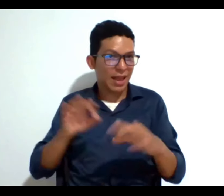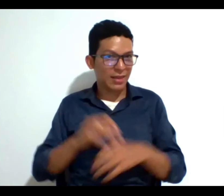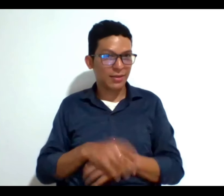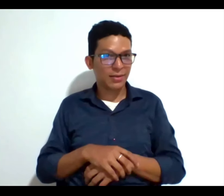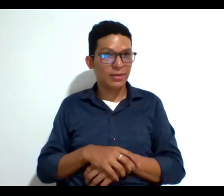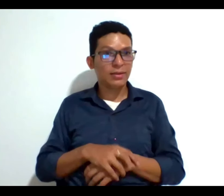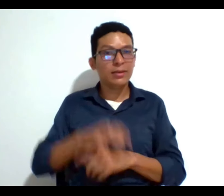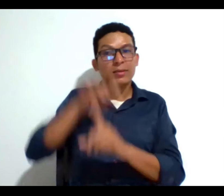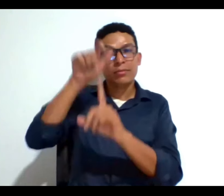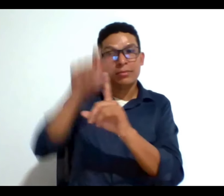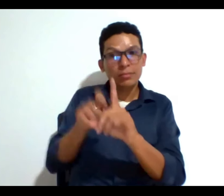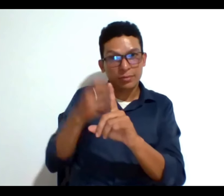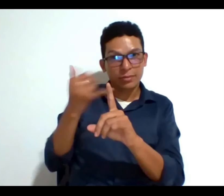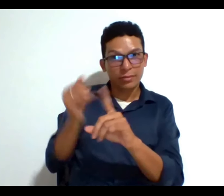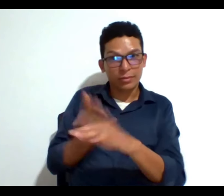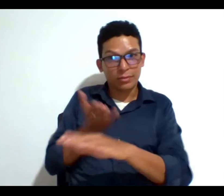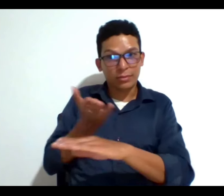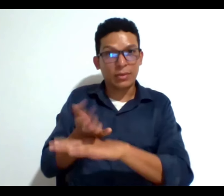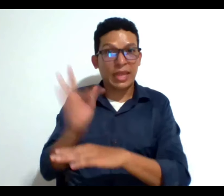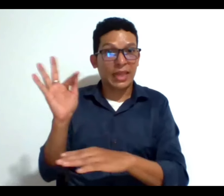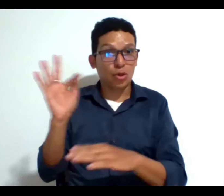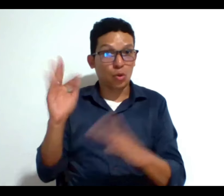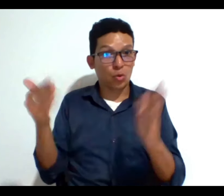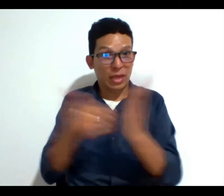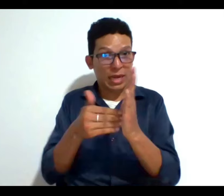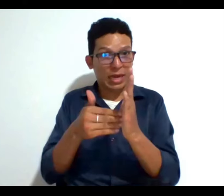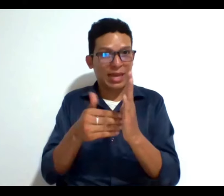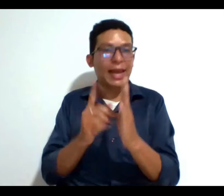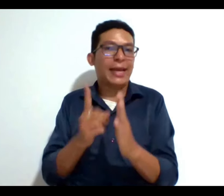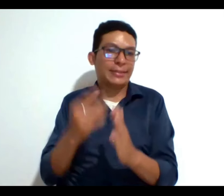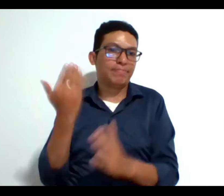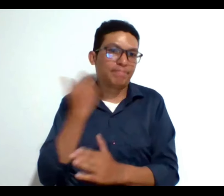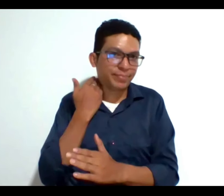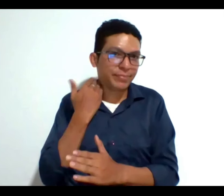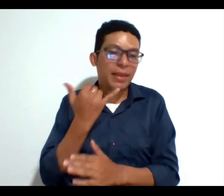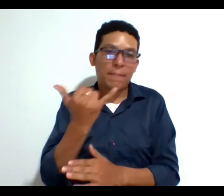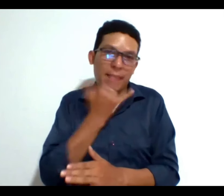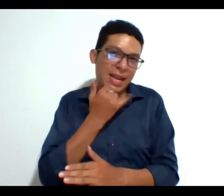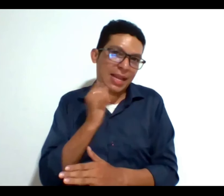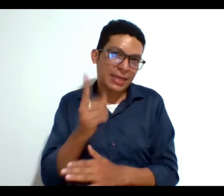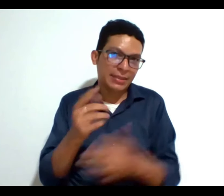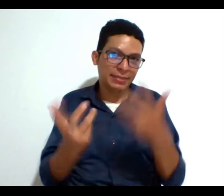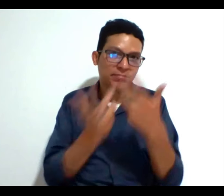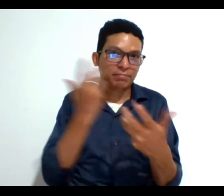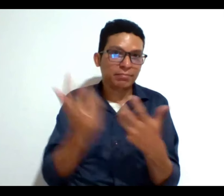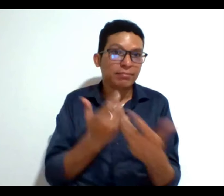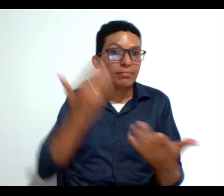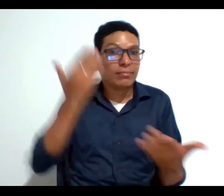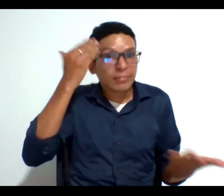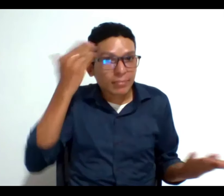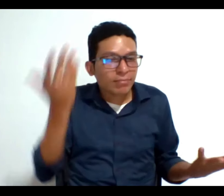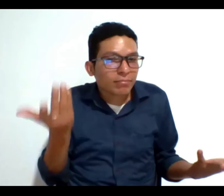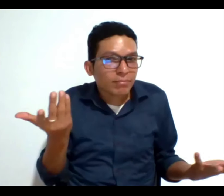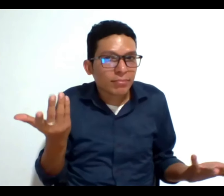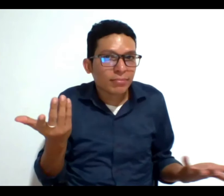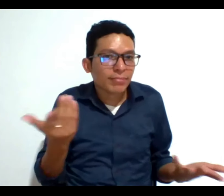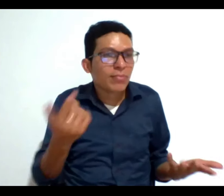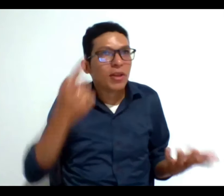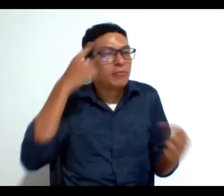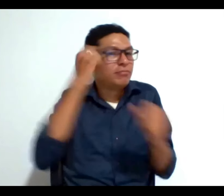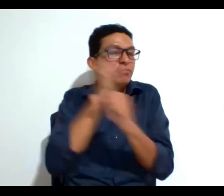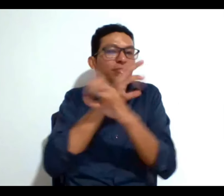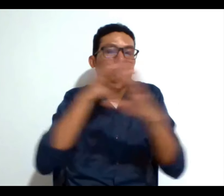llegar a presentar una tutela pues ya ahí algo falló en ese sistema porque pues no me imagino yo